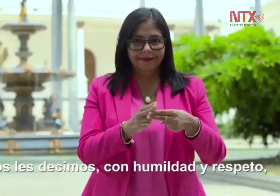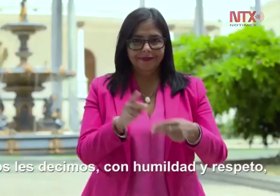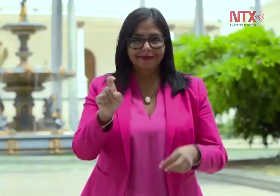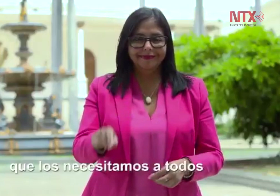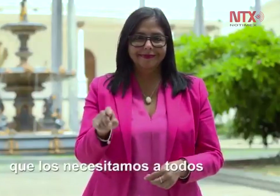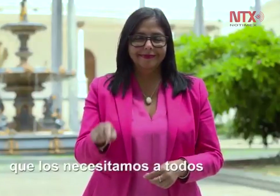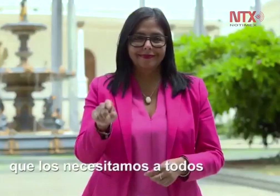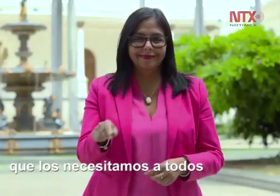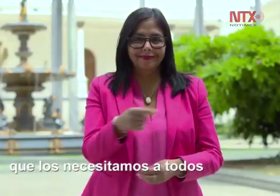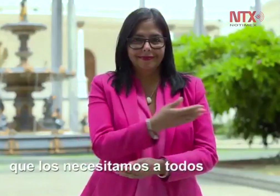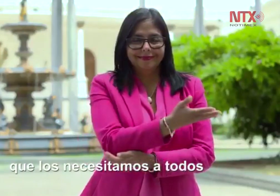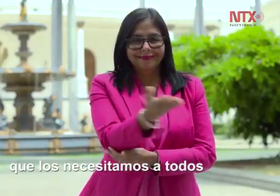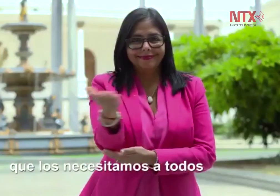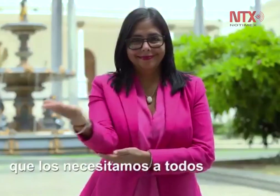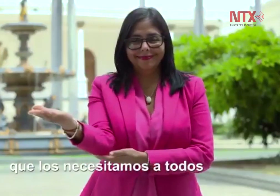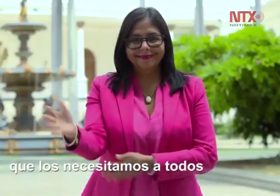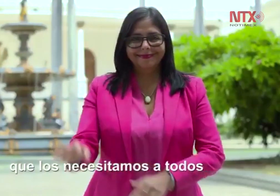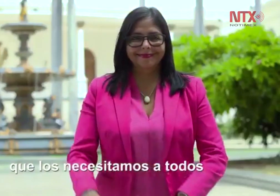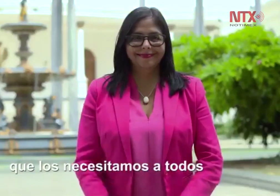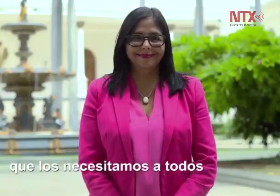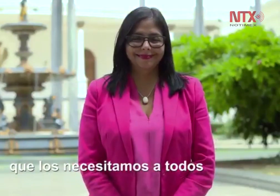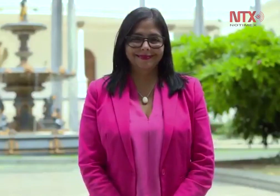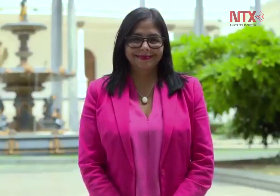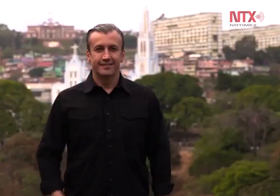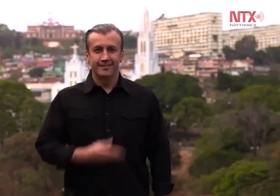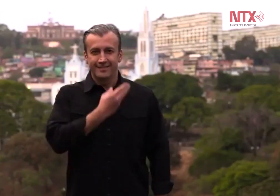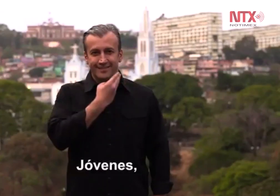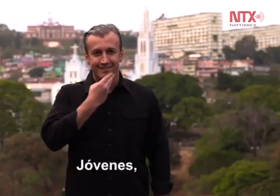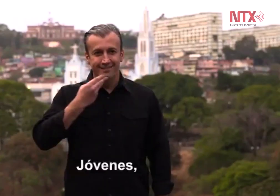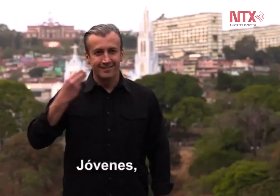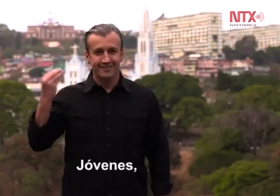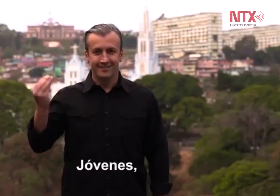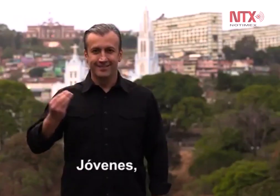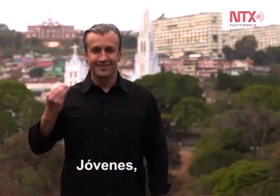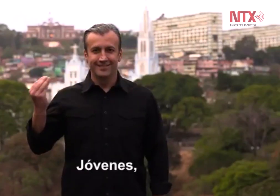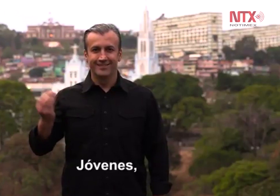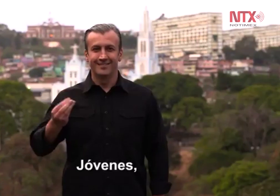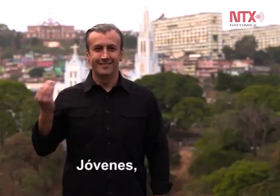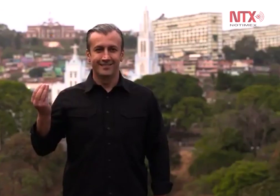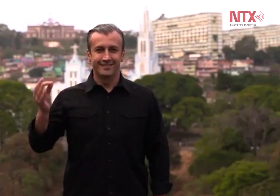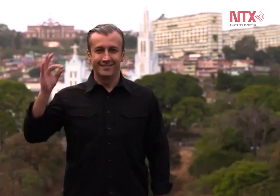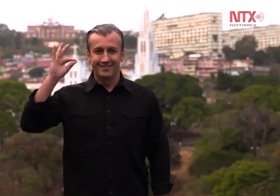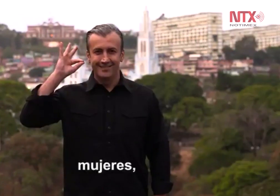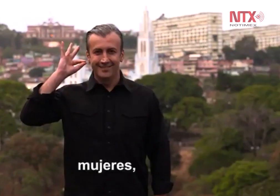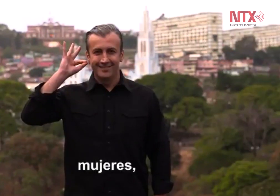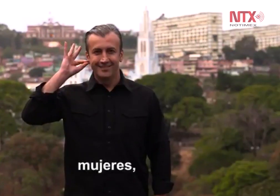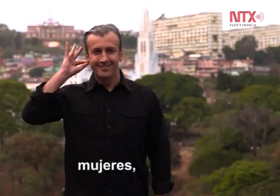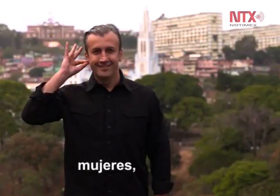pero en lenguaje de señas. En las redes sociales, en particular Twitter, se mostró decepción de que el mensaje no hubiera correspondido a lo que se esperaba.